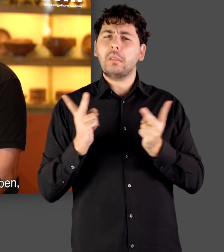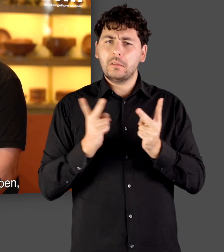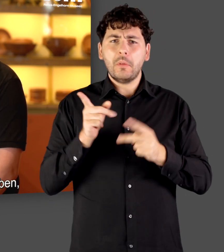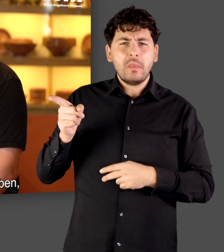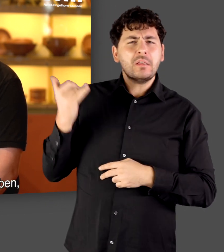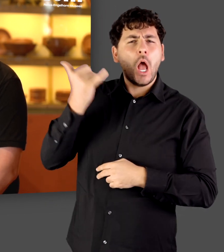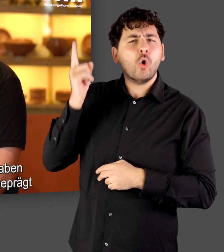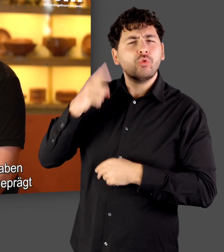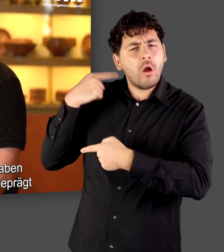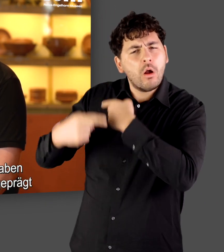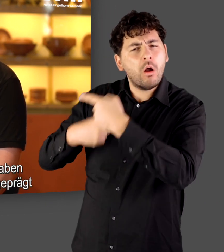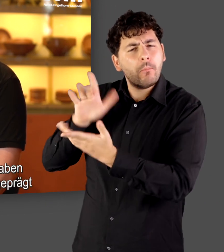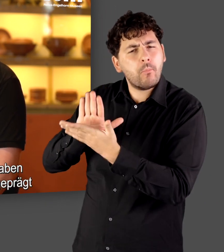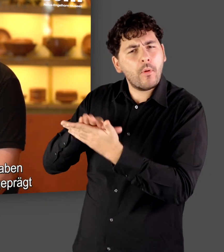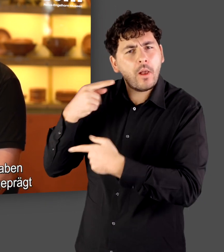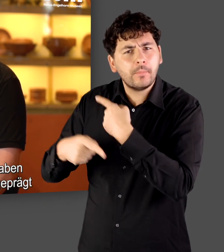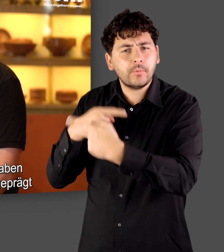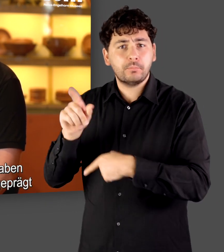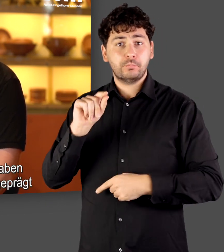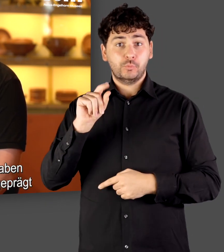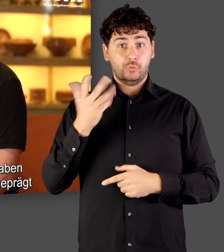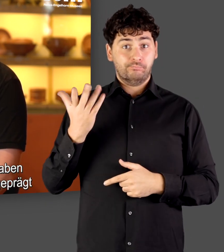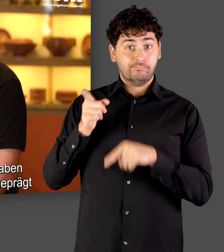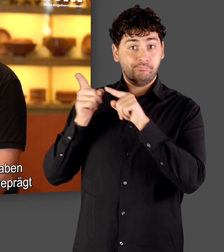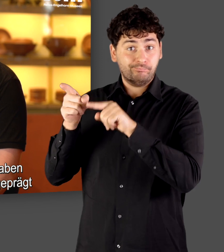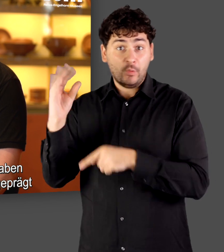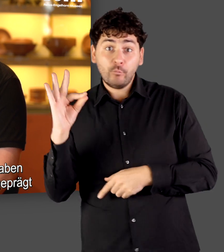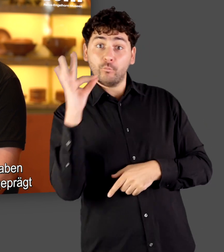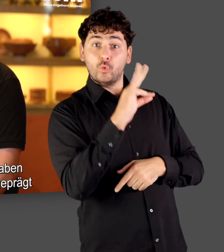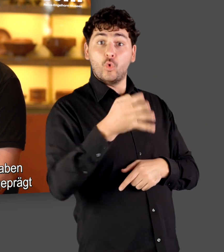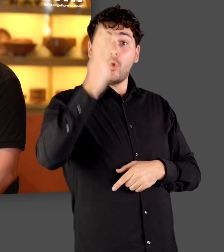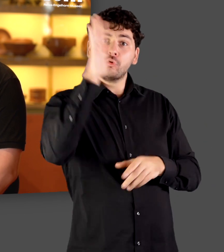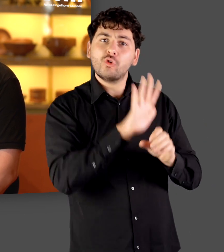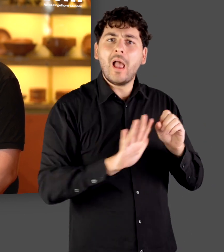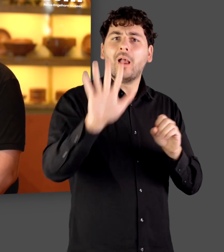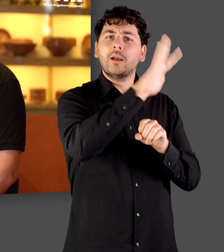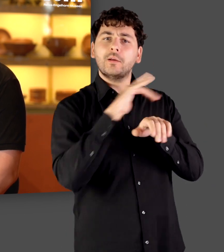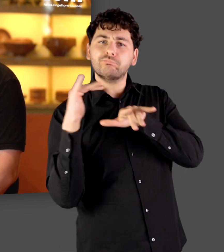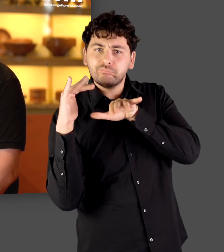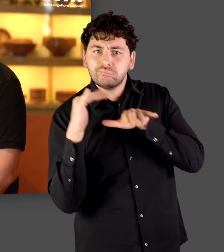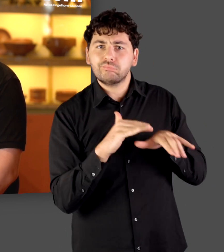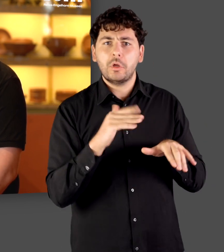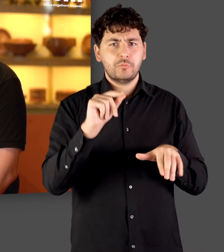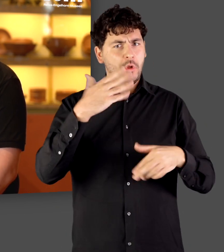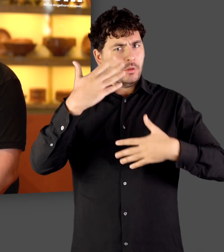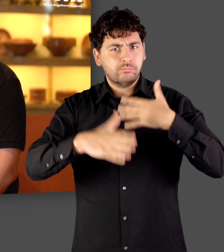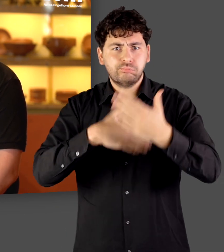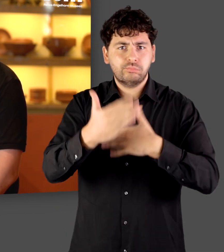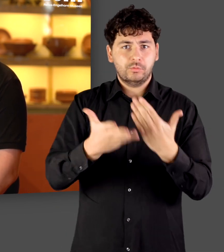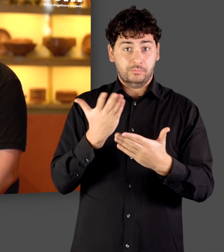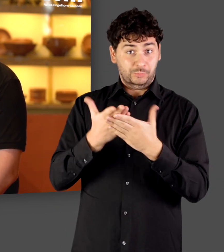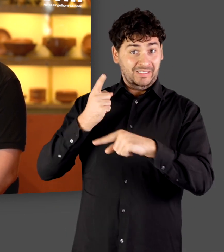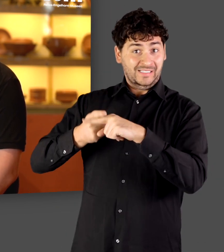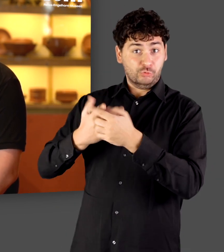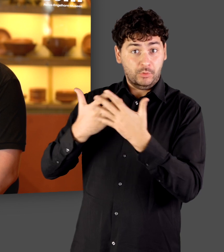gut gedeckt haben, über Jahrhunderte auch bewahrt haben und die ja auch das Römische Reich geprägt haben und dieses überdauert haben. Also die griechische